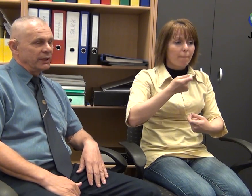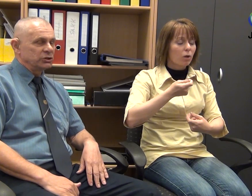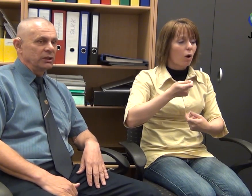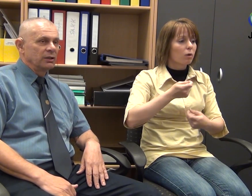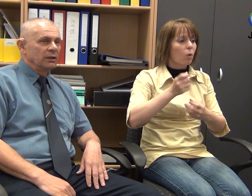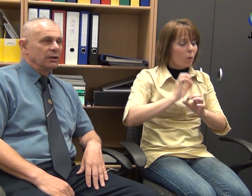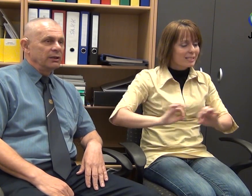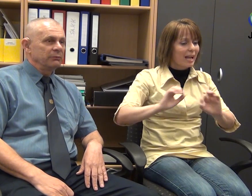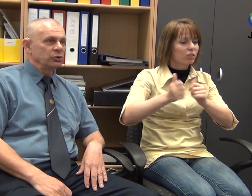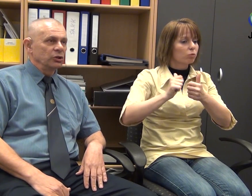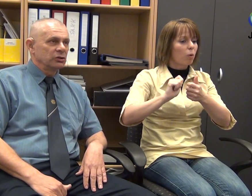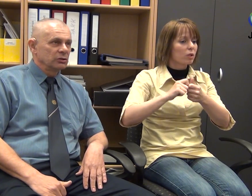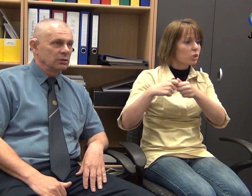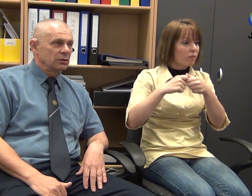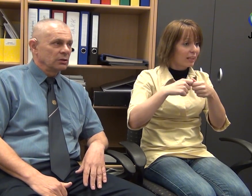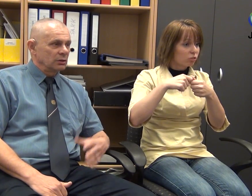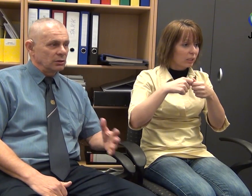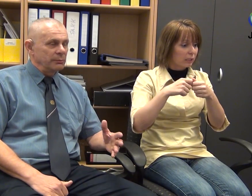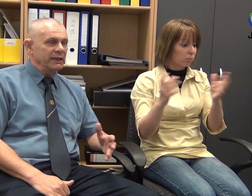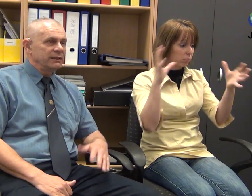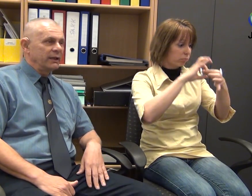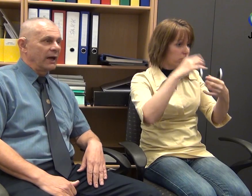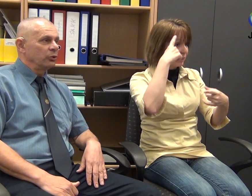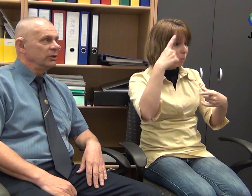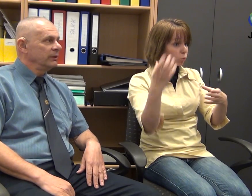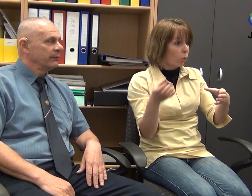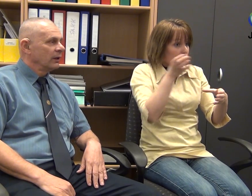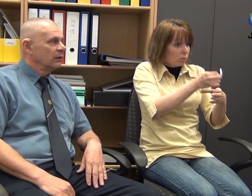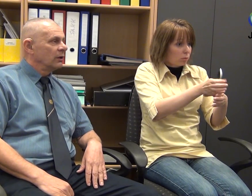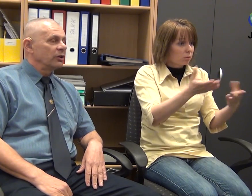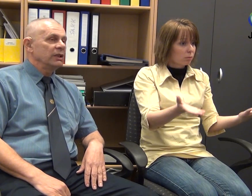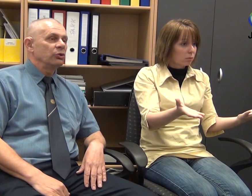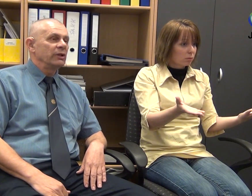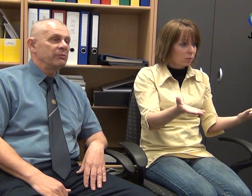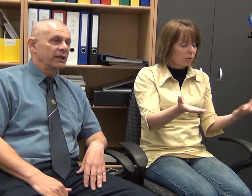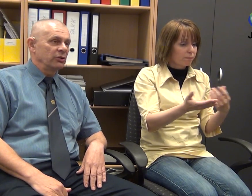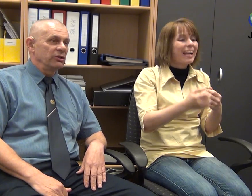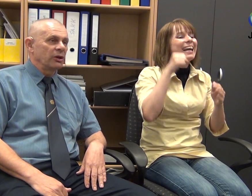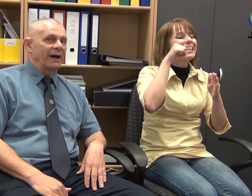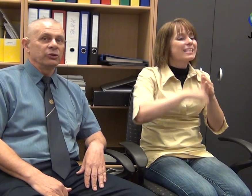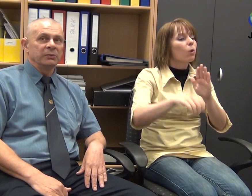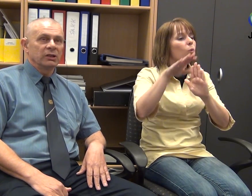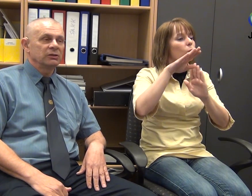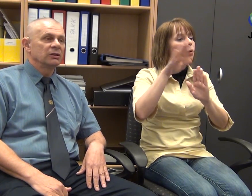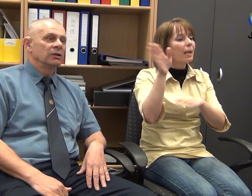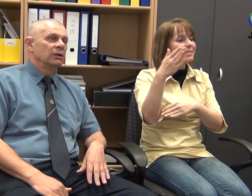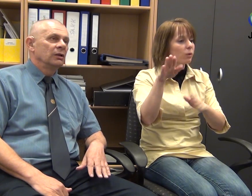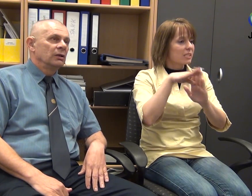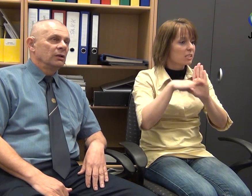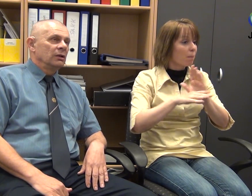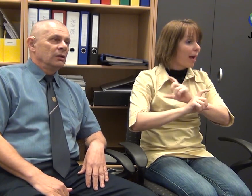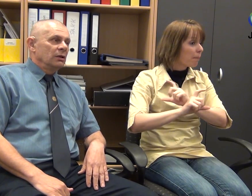Sportszövetség nem tudott beintegrálódni a szigorú nemzetközi szabályok miatt,